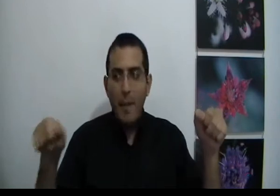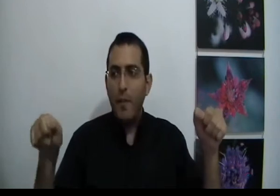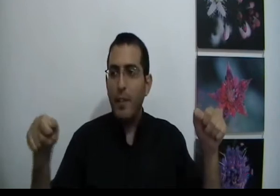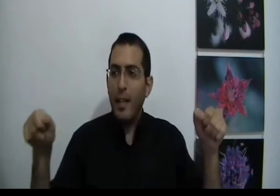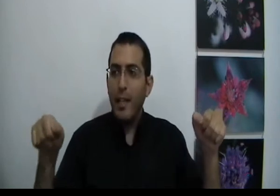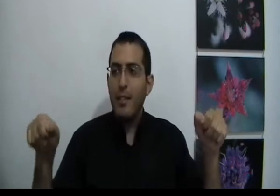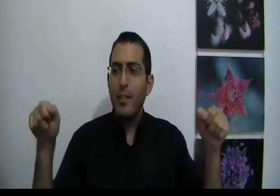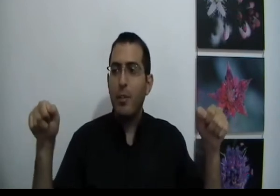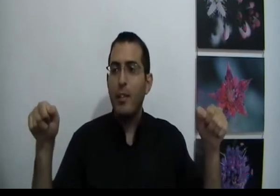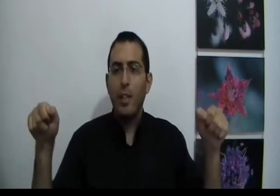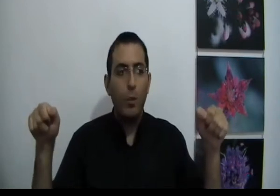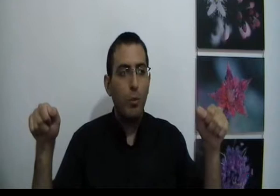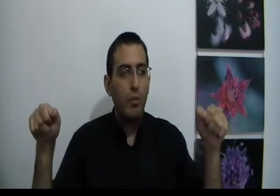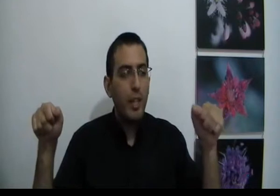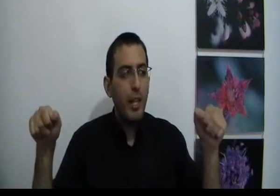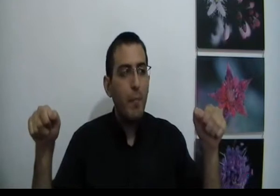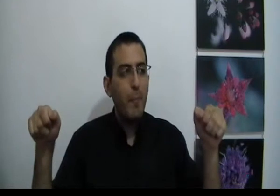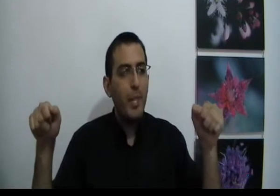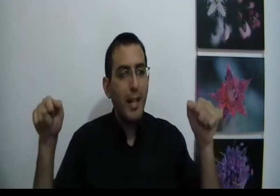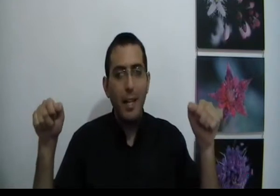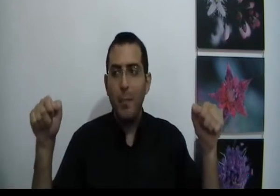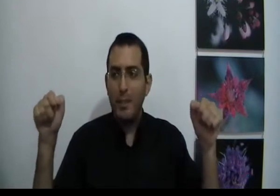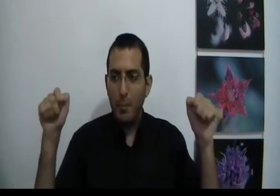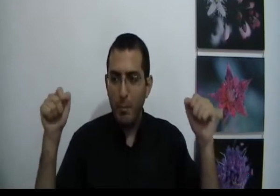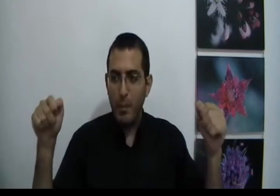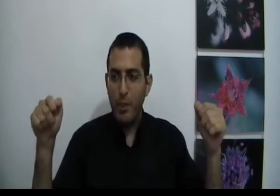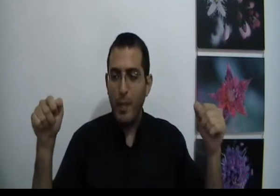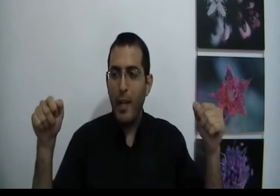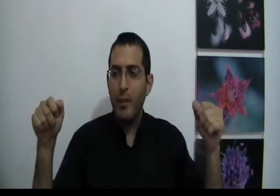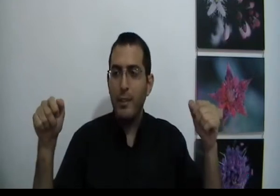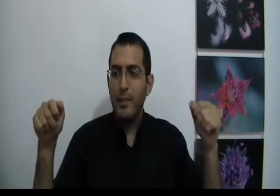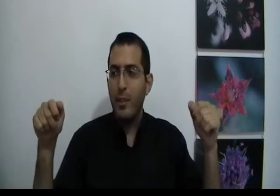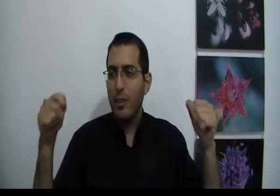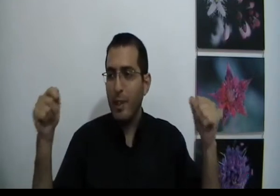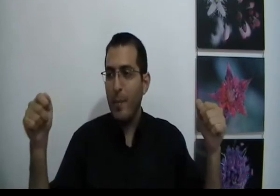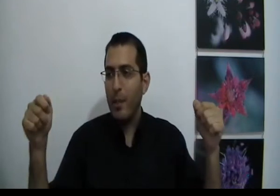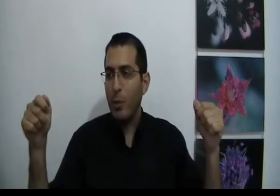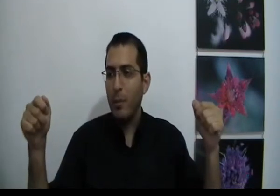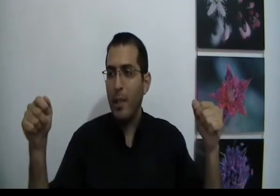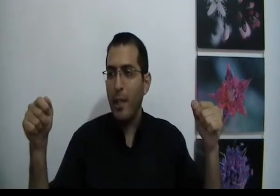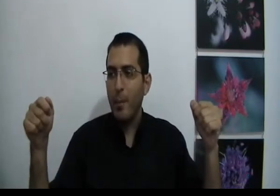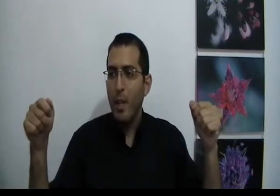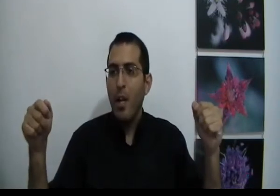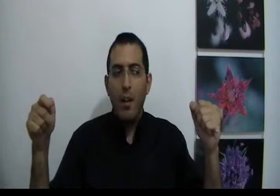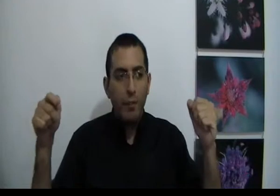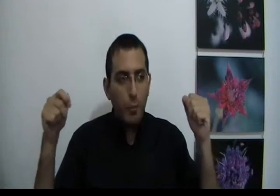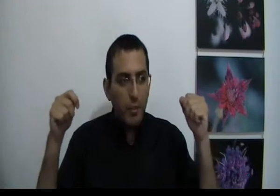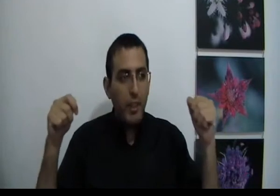המפתח להיכנס לתודעה של הכל טוב כי אם האדם כשמגיע לו איזה ניסיון, איזה רמה קושי בחיים והוא מבין